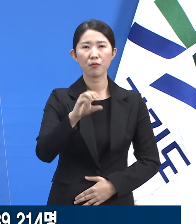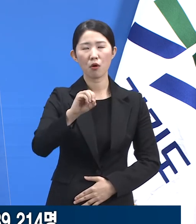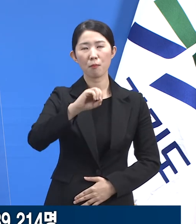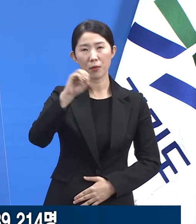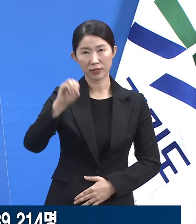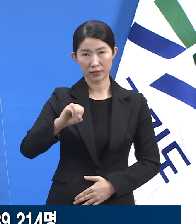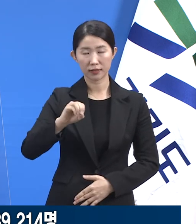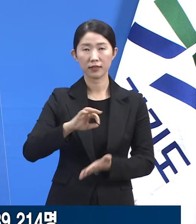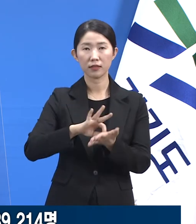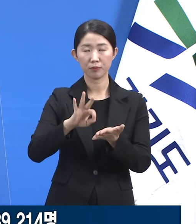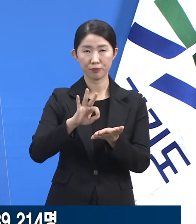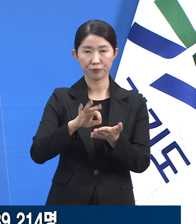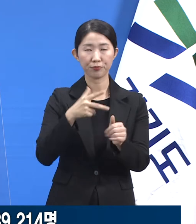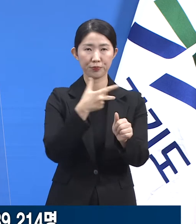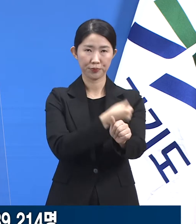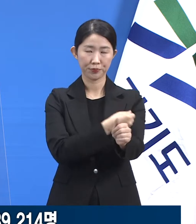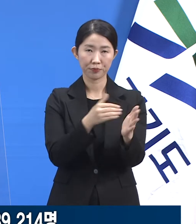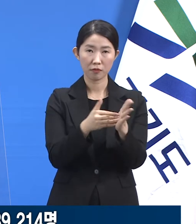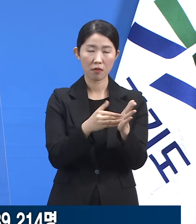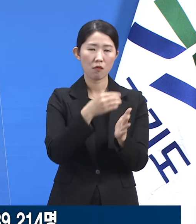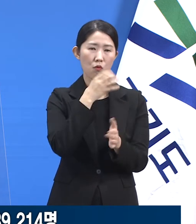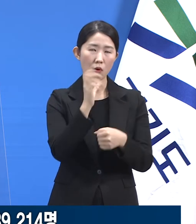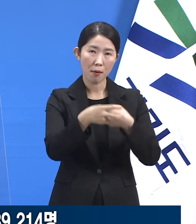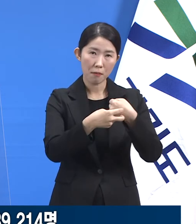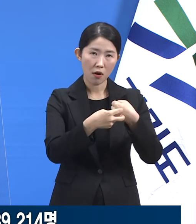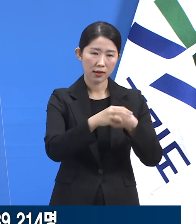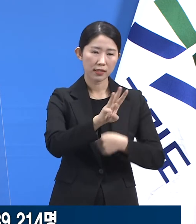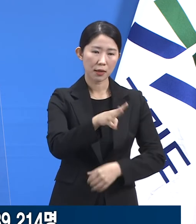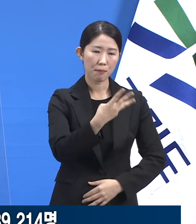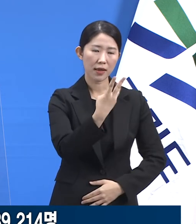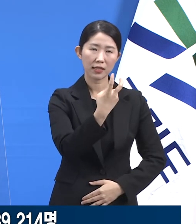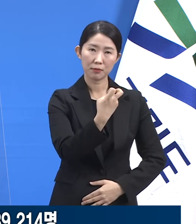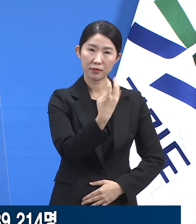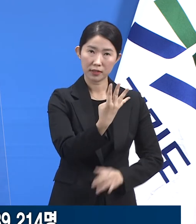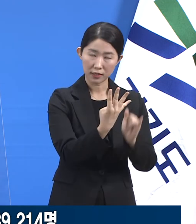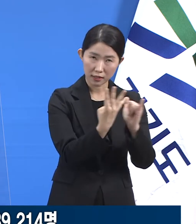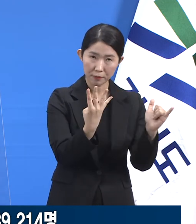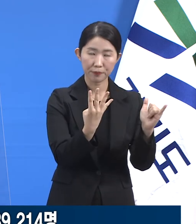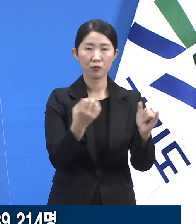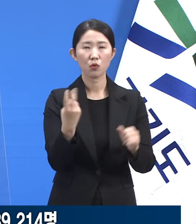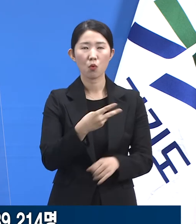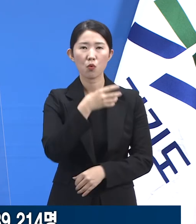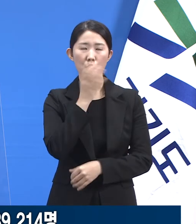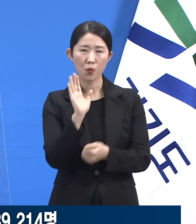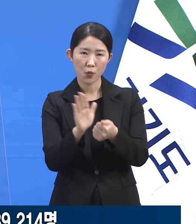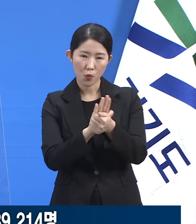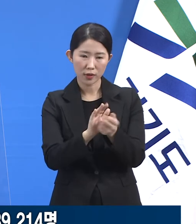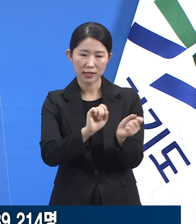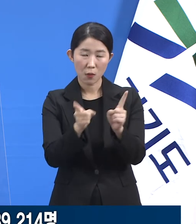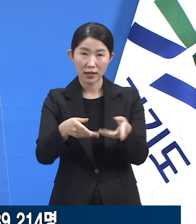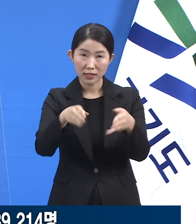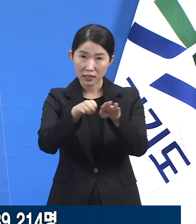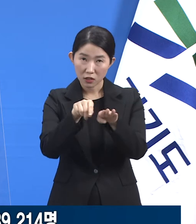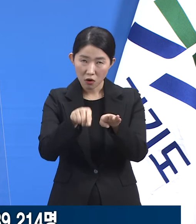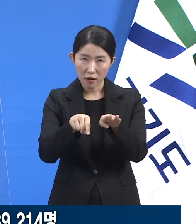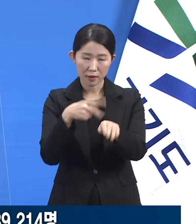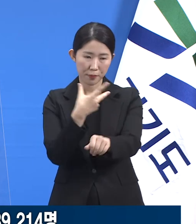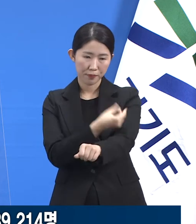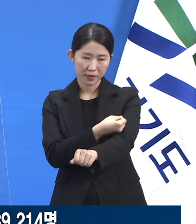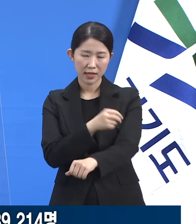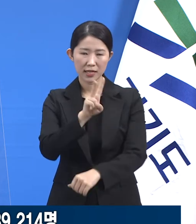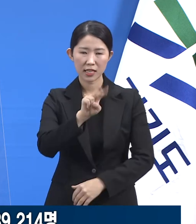세부적으로는 요양병원에 4만 324명, 노인 요양시설 및 재활시설 2만 4